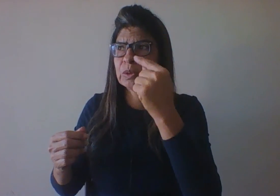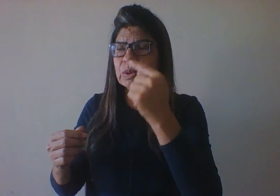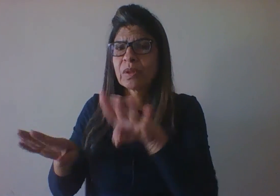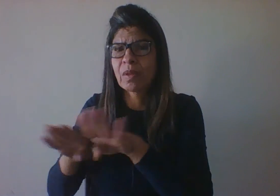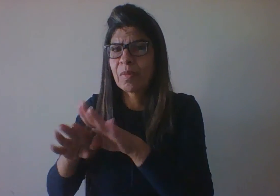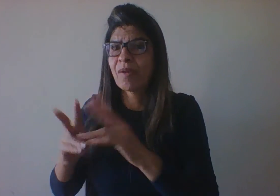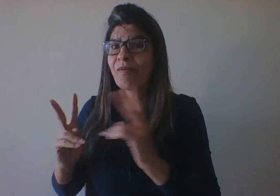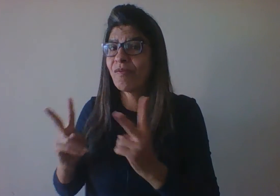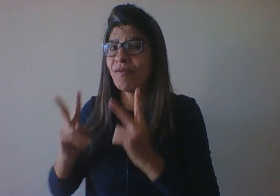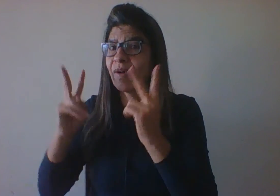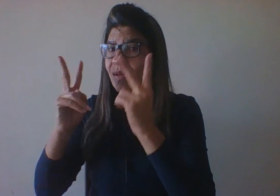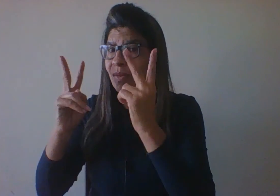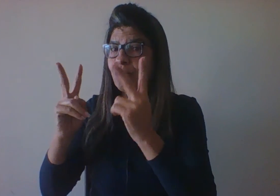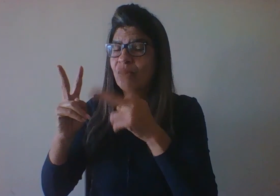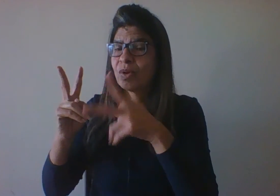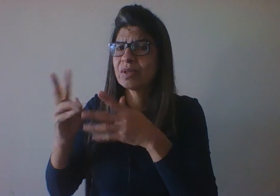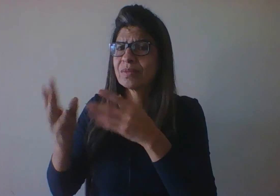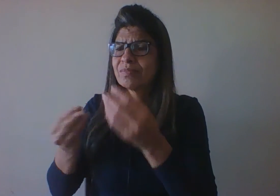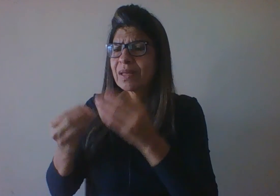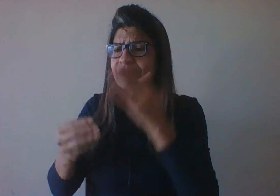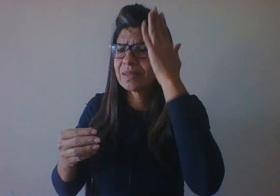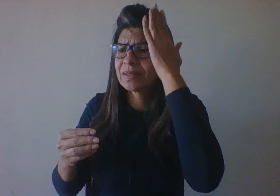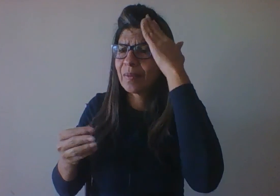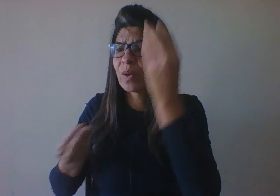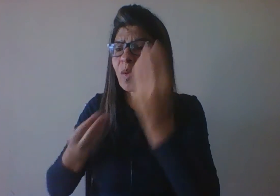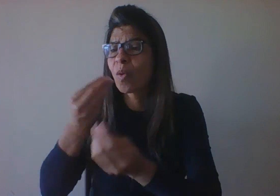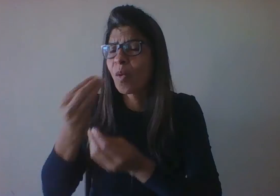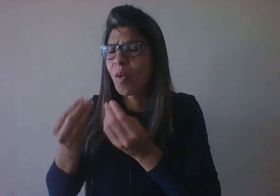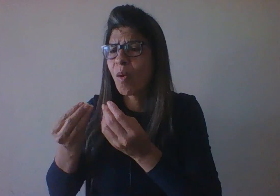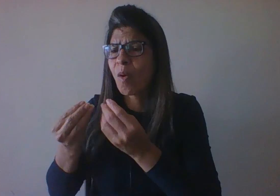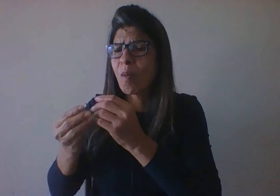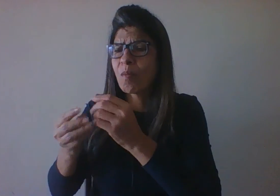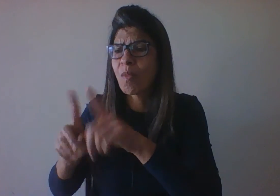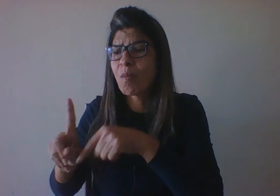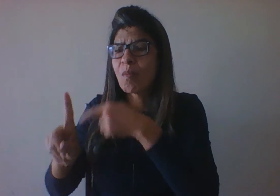mais ou menos adequados para o nosso convívio em sociedade.